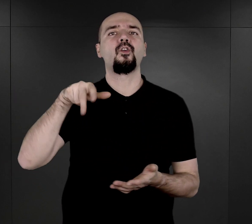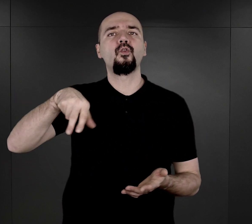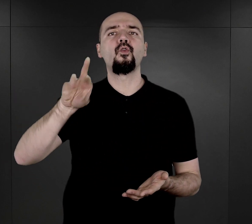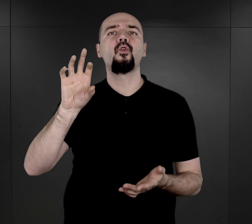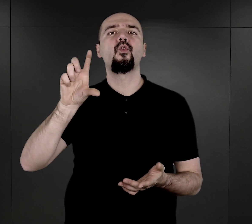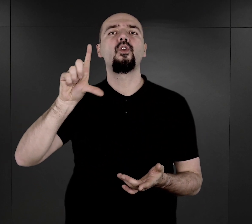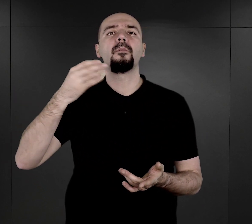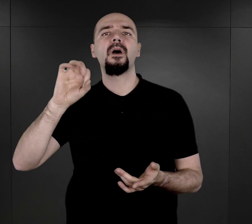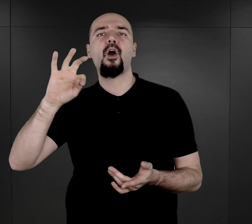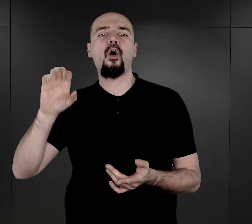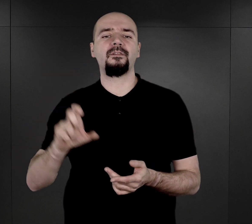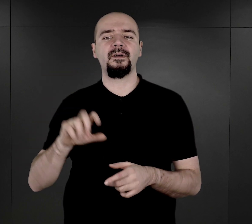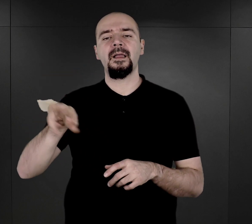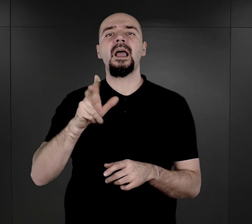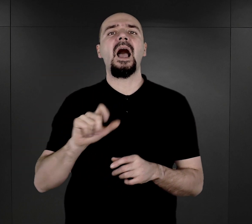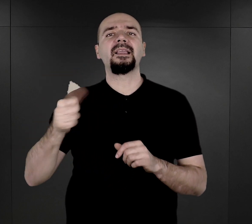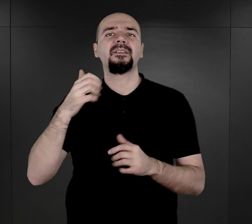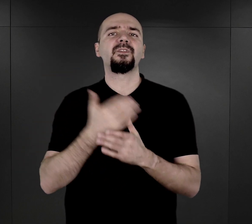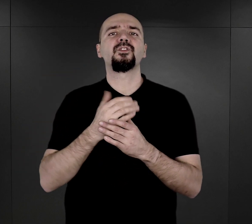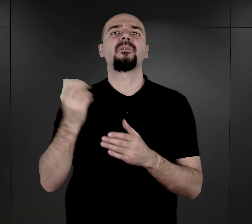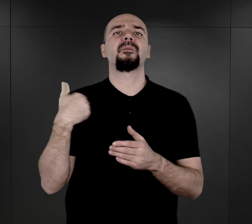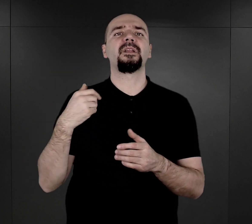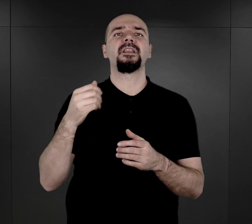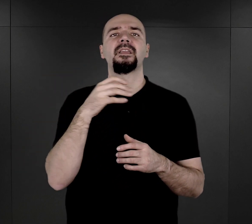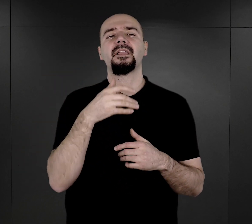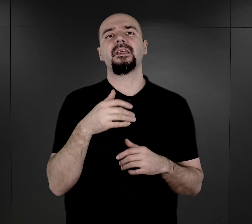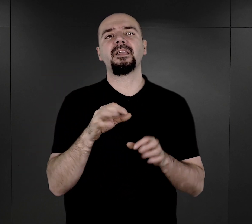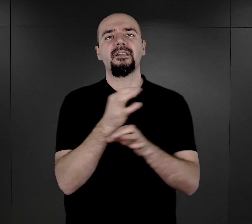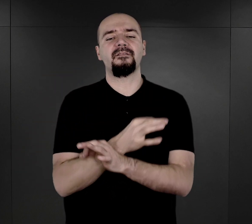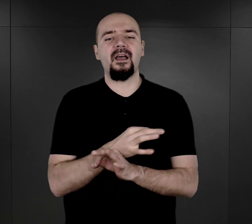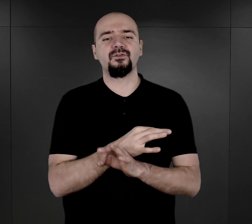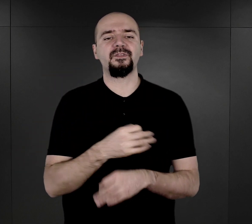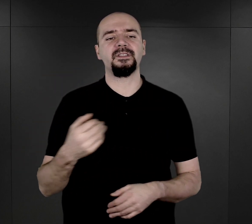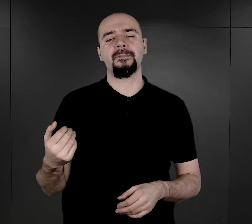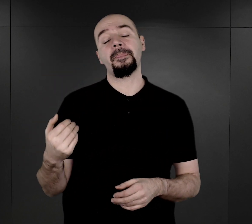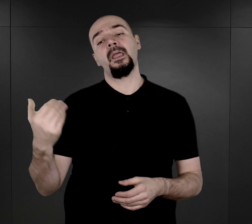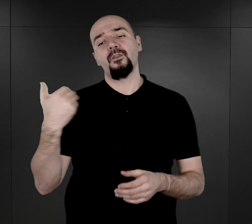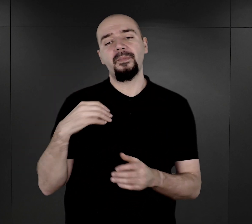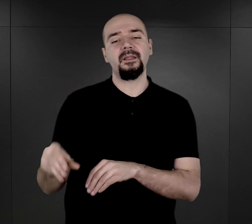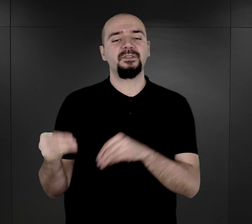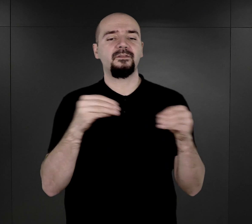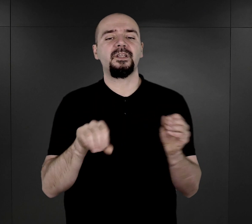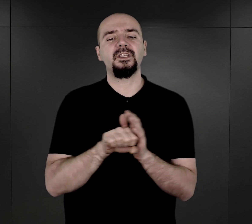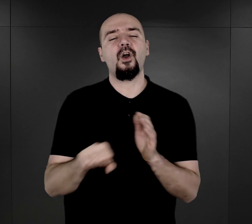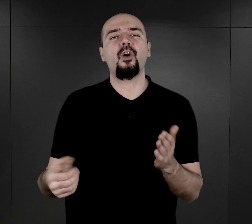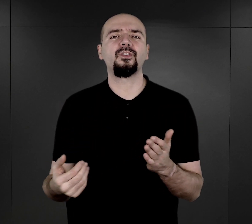Kiedy pierwsi Romowie zostali osadzeni w Auschwitz? Romowie przywożeni byli od początku właściwie istnienia obozu.